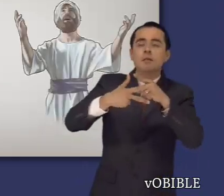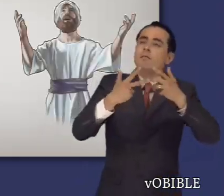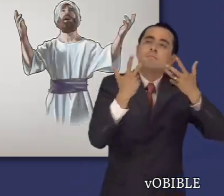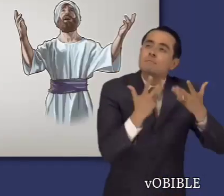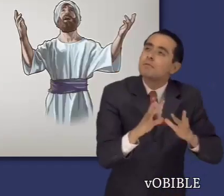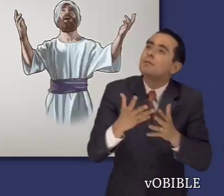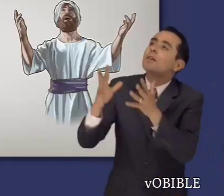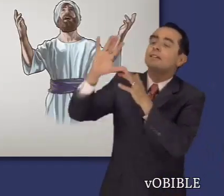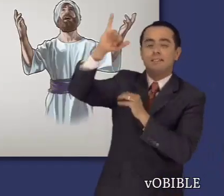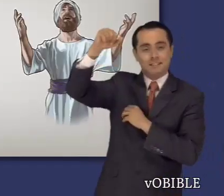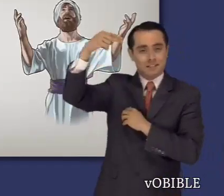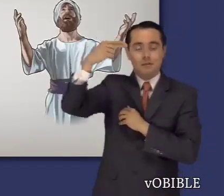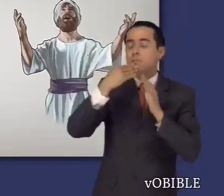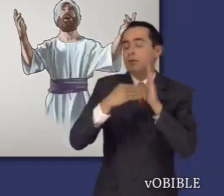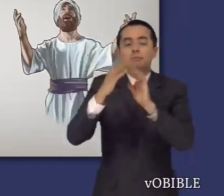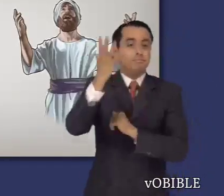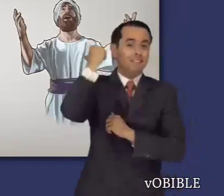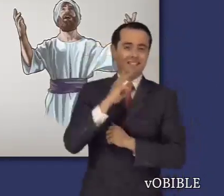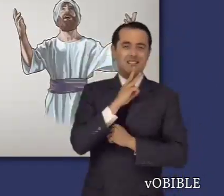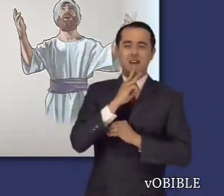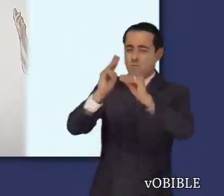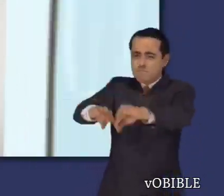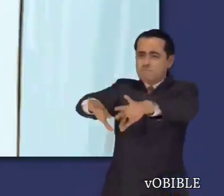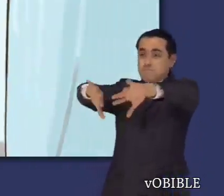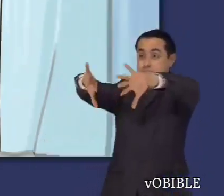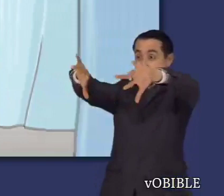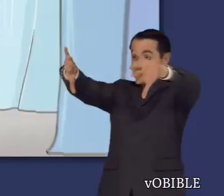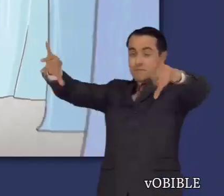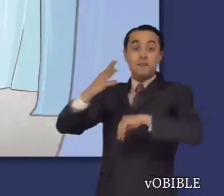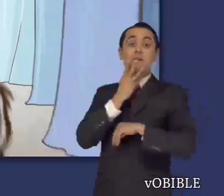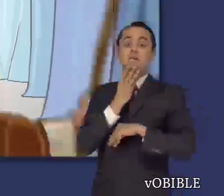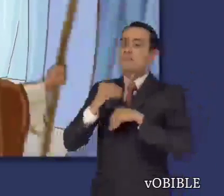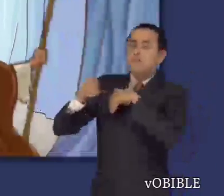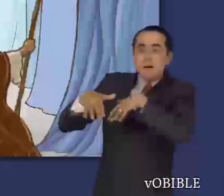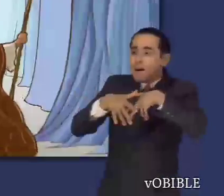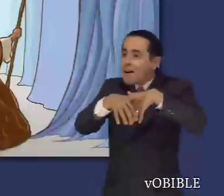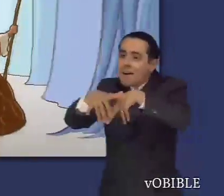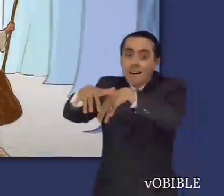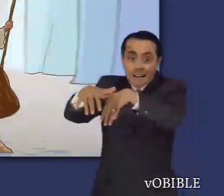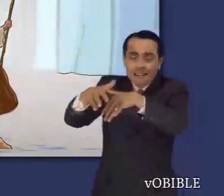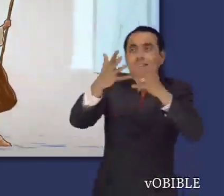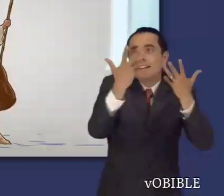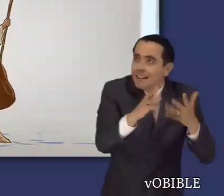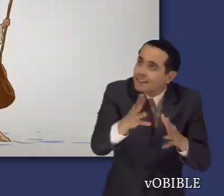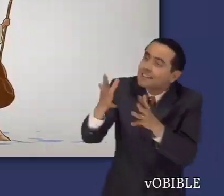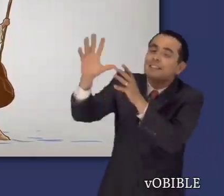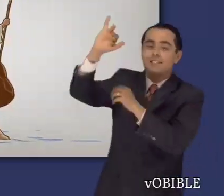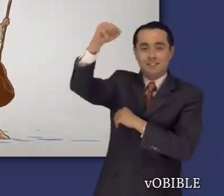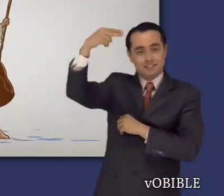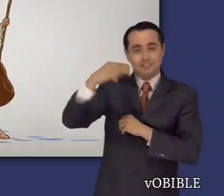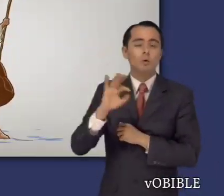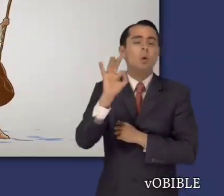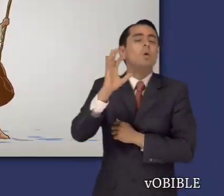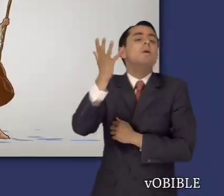constante es la alabanza a Jehová. Muchos Salmos alaban a Jehová por haber salvado a sus siervos.